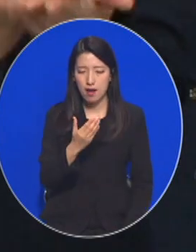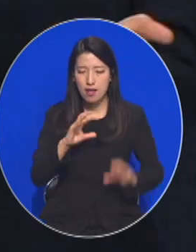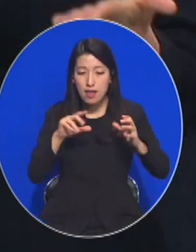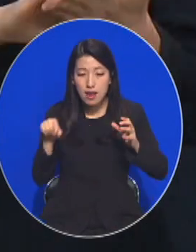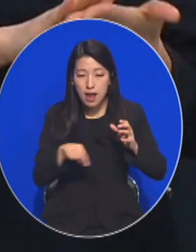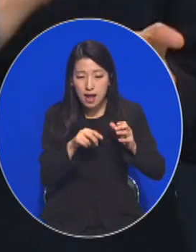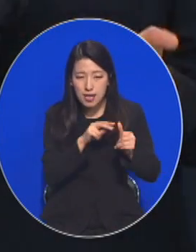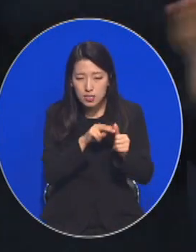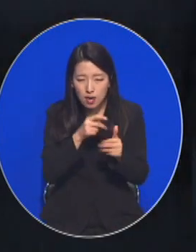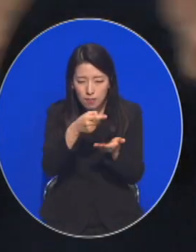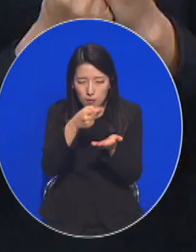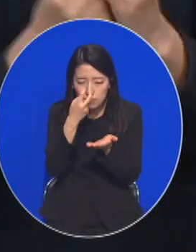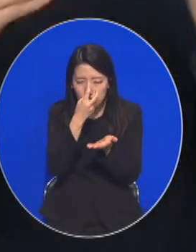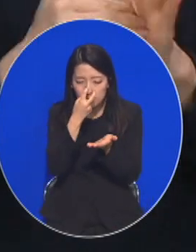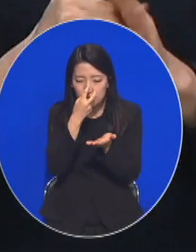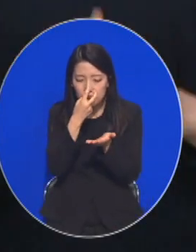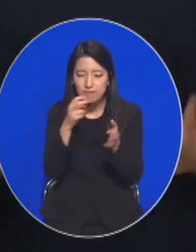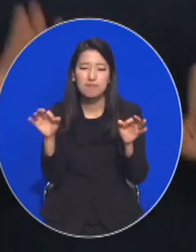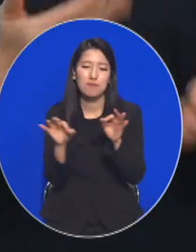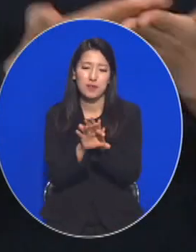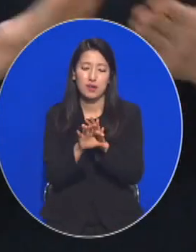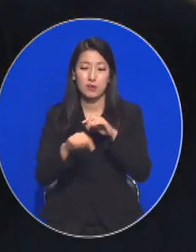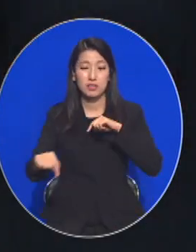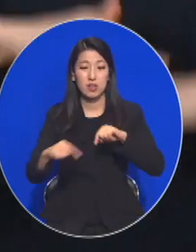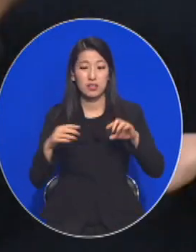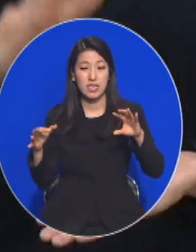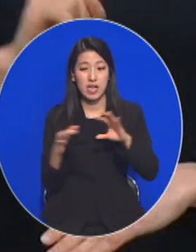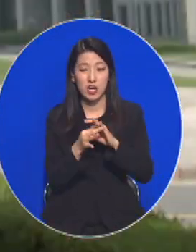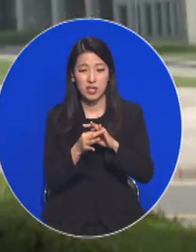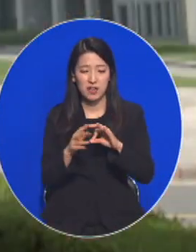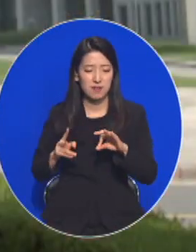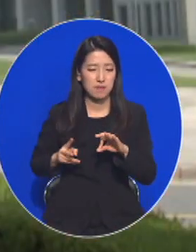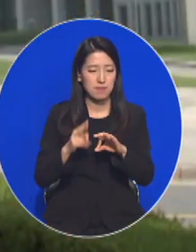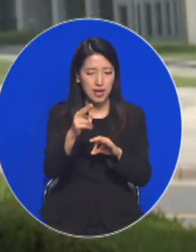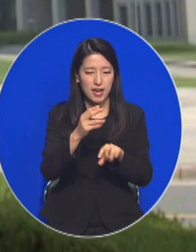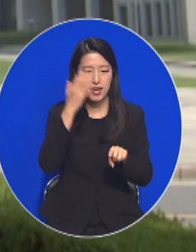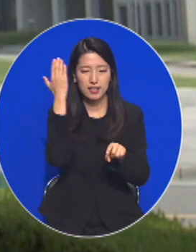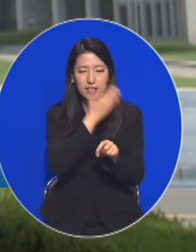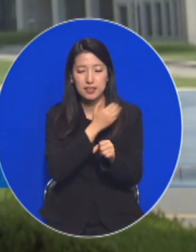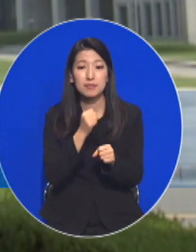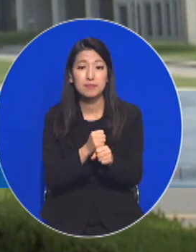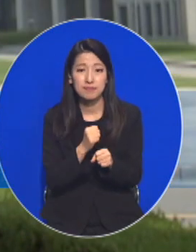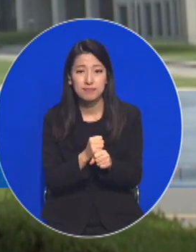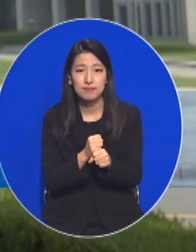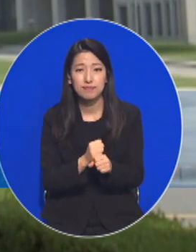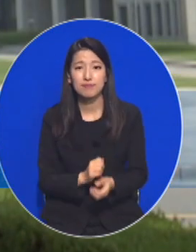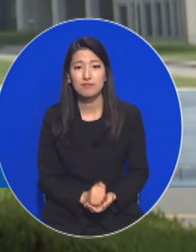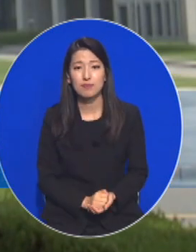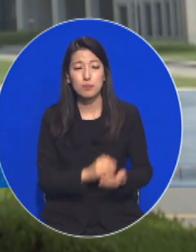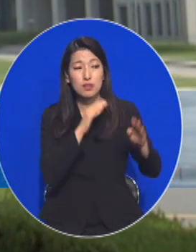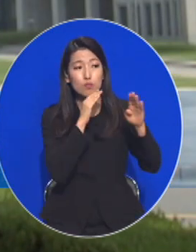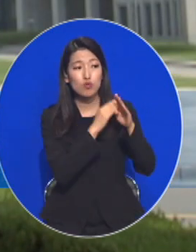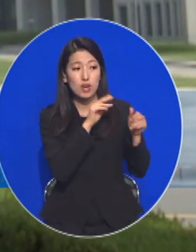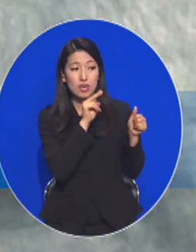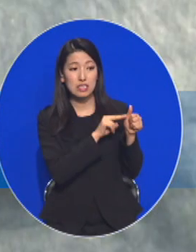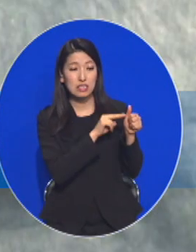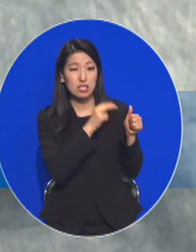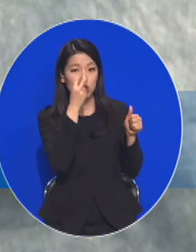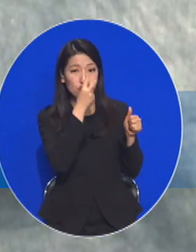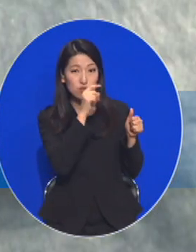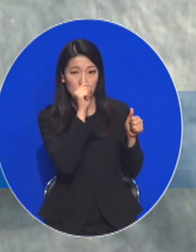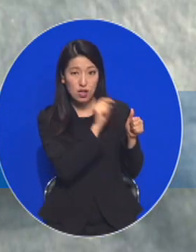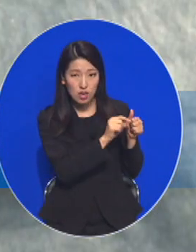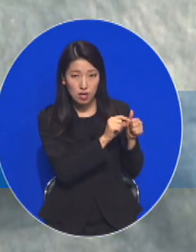없애고 정치 개입 우려 조직은 해체됐다고 말했습니다. 대공수사권도 정보수집과 수사 분리의